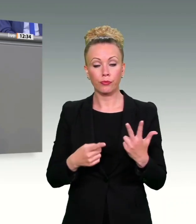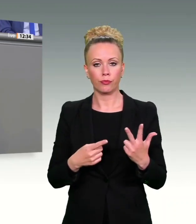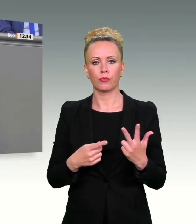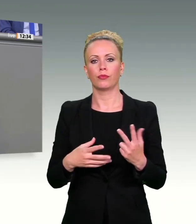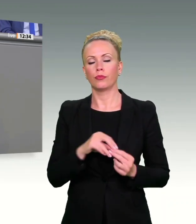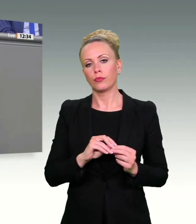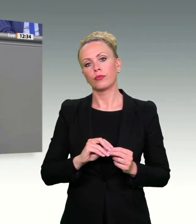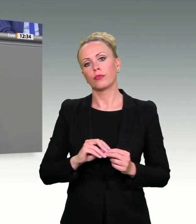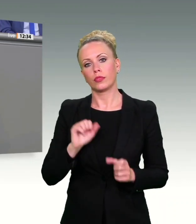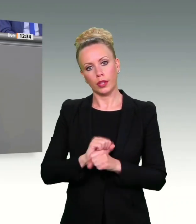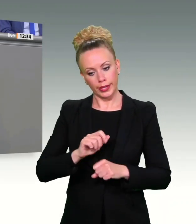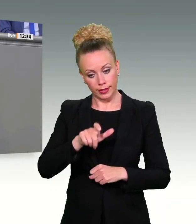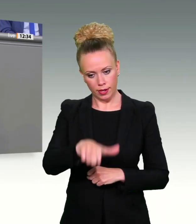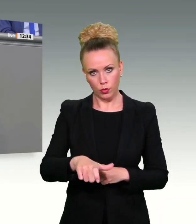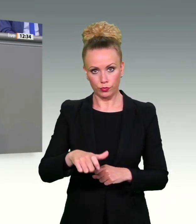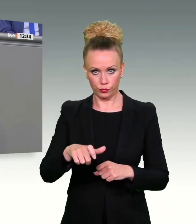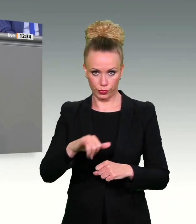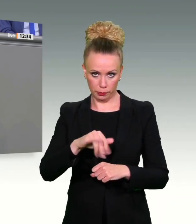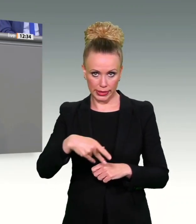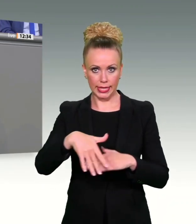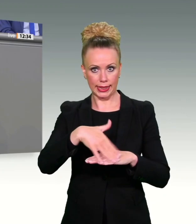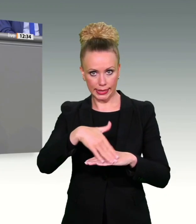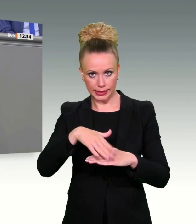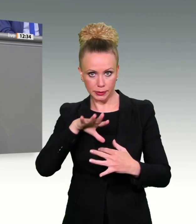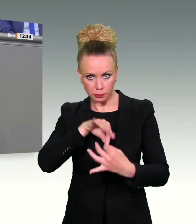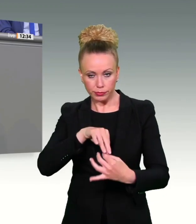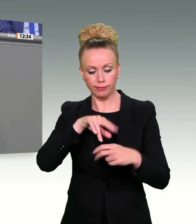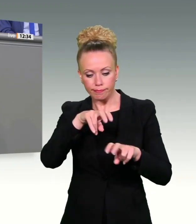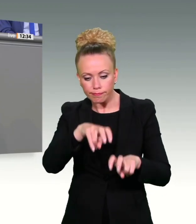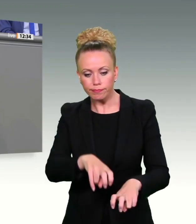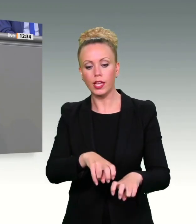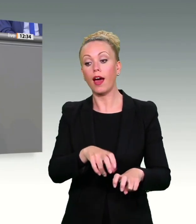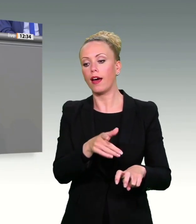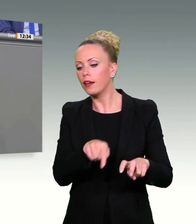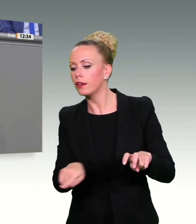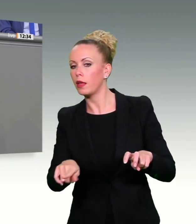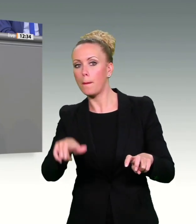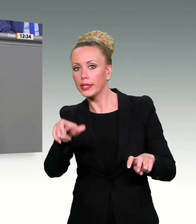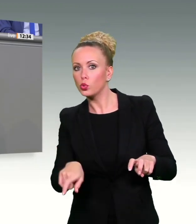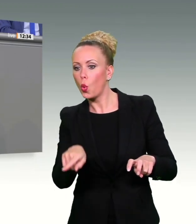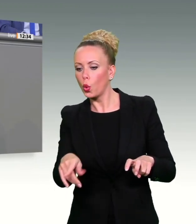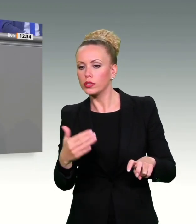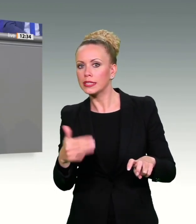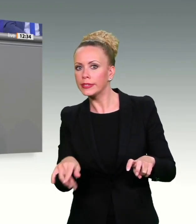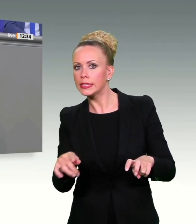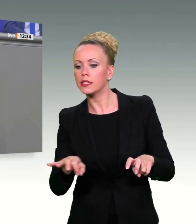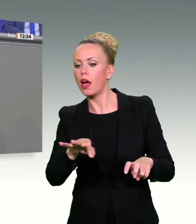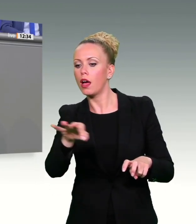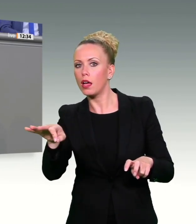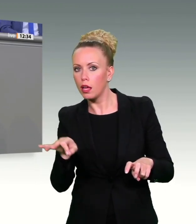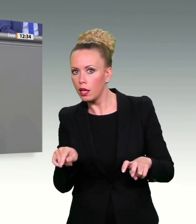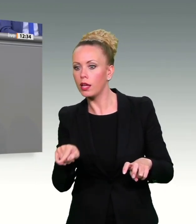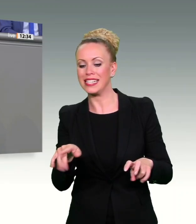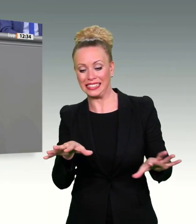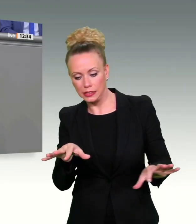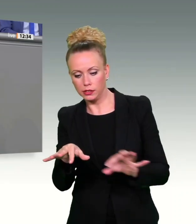einzige Anhaltspunkt sein, der es ermöglicht, die Identität der Person zu ermitteln, der dieser Adresse zugewiesen war, als die